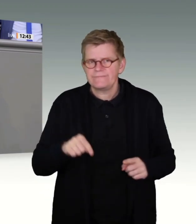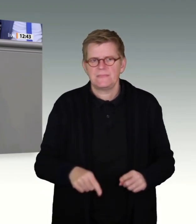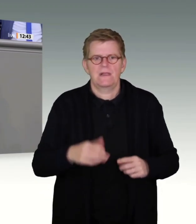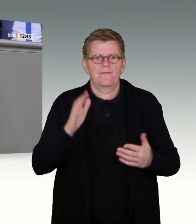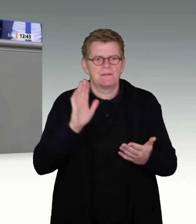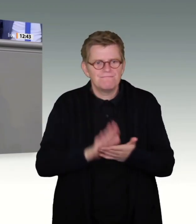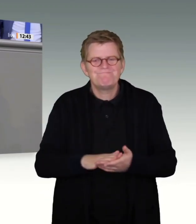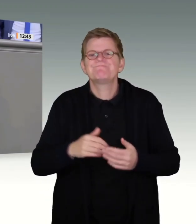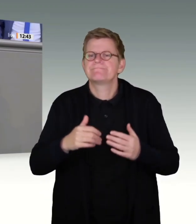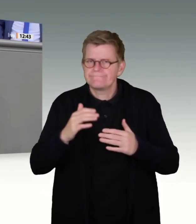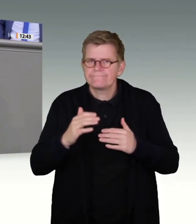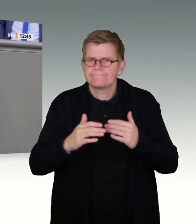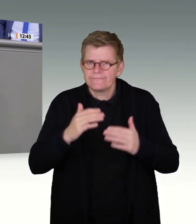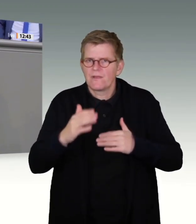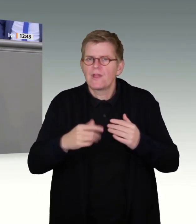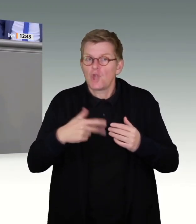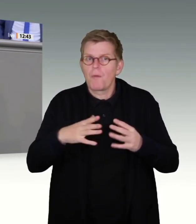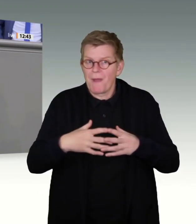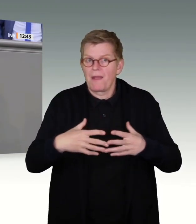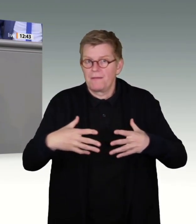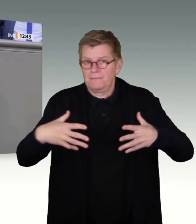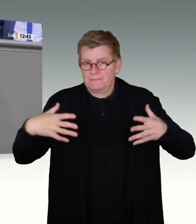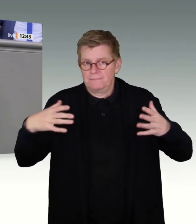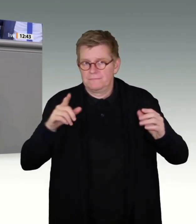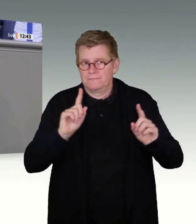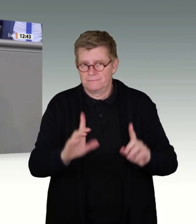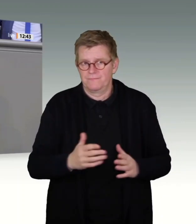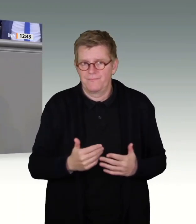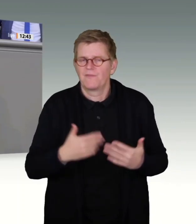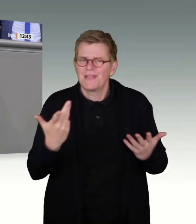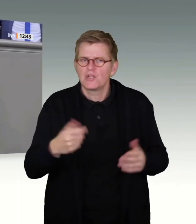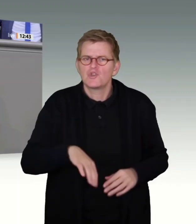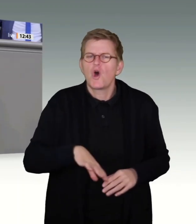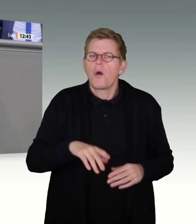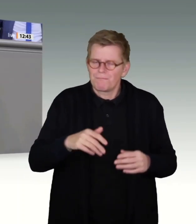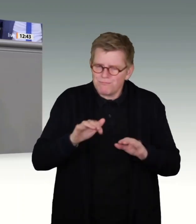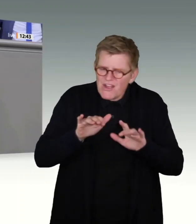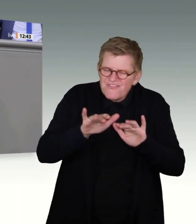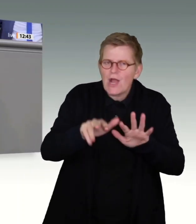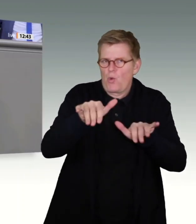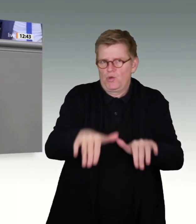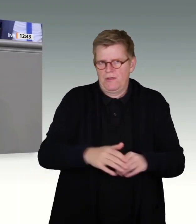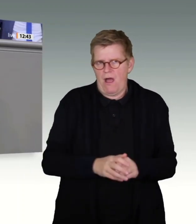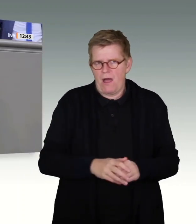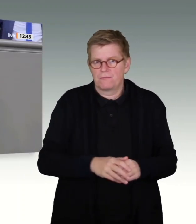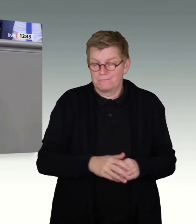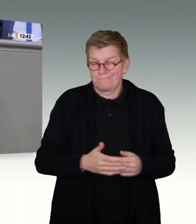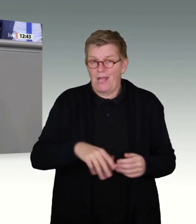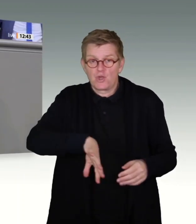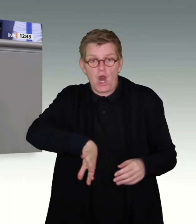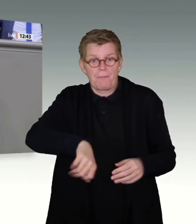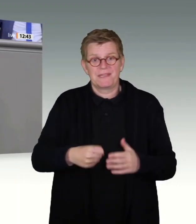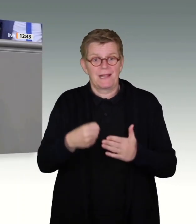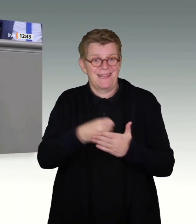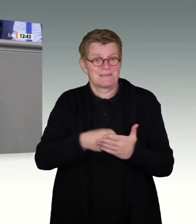die wir noch ausbauen werden und den Ansatz, den wir verfolgen, dass er wirkt bei der Kriminalitätsbekämpfung, meine sehr